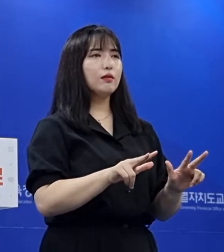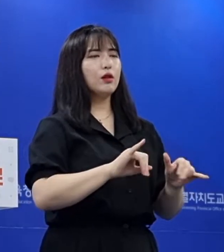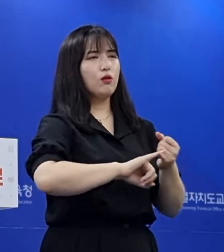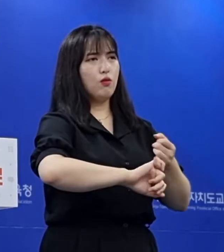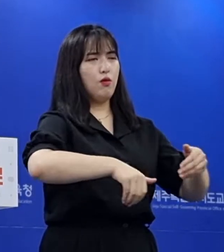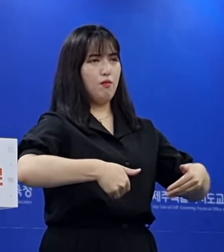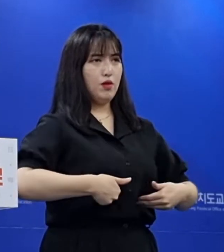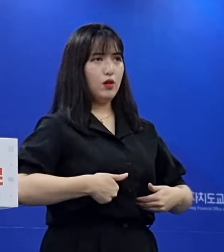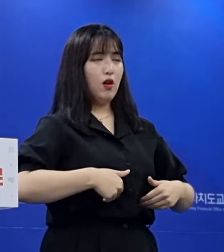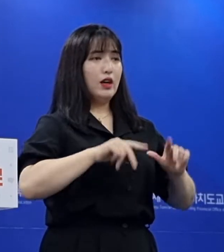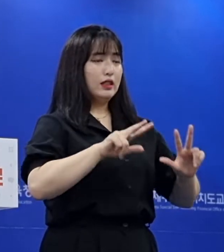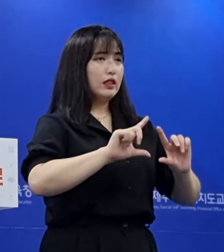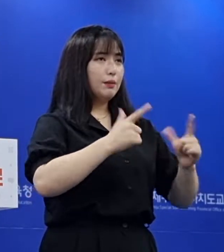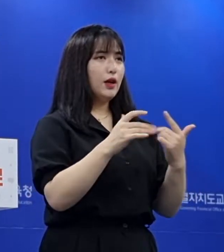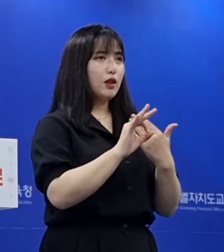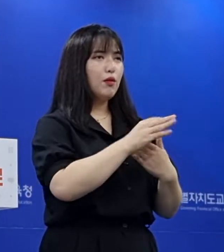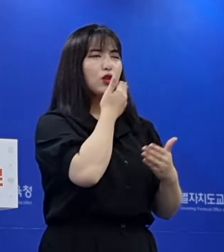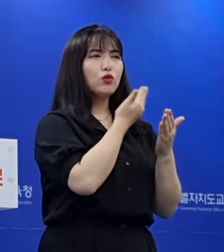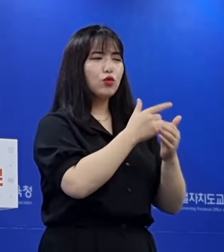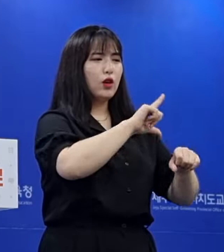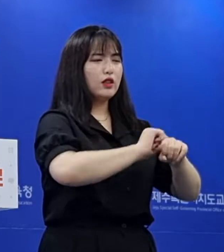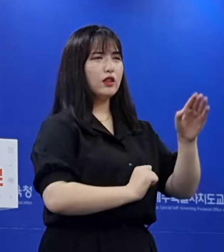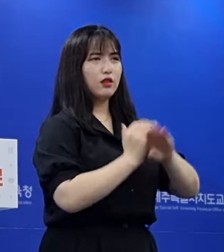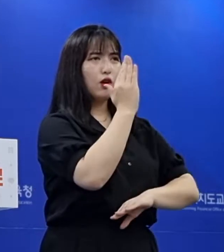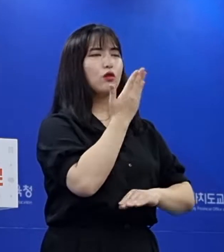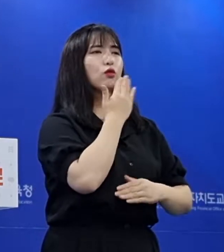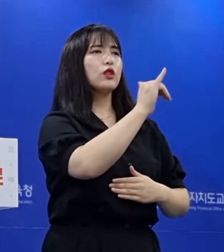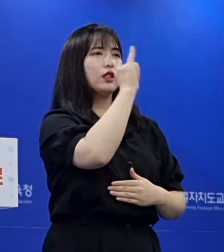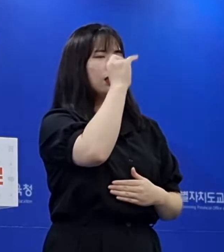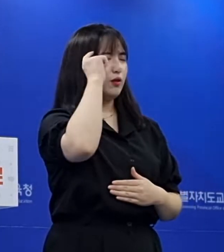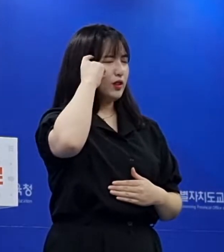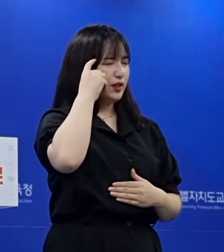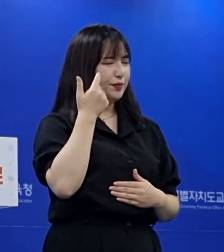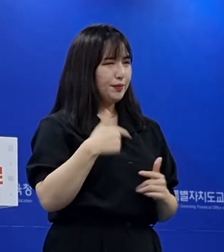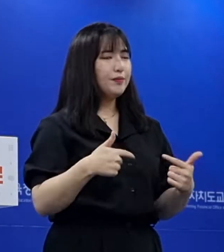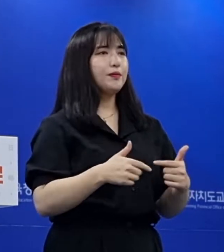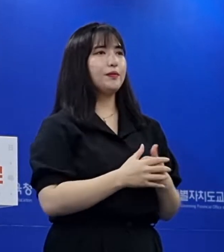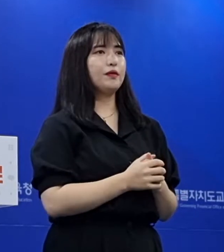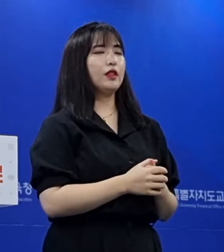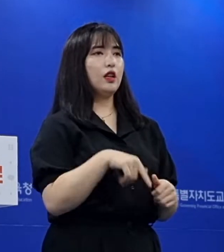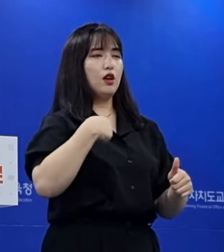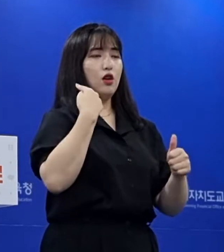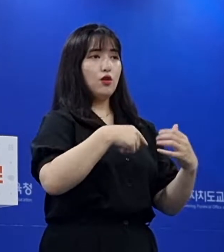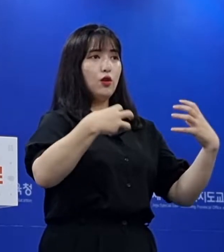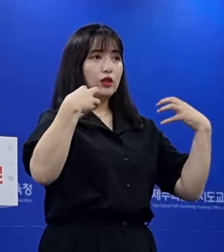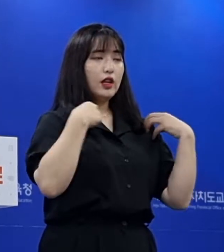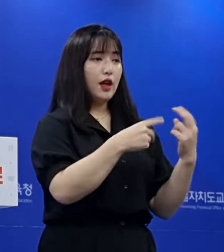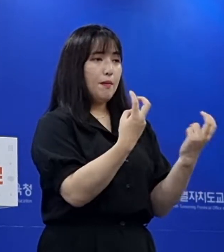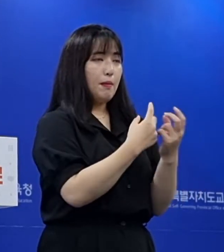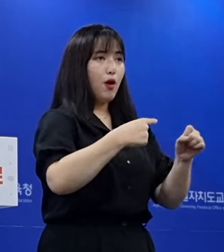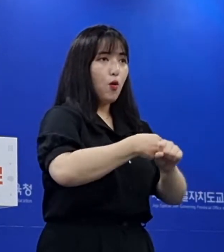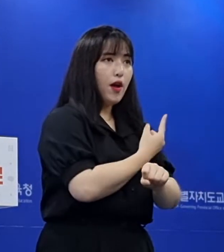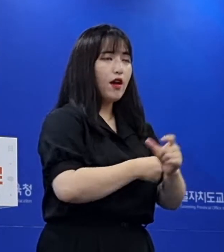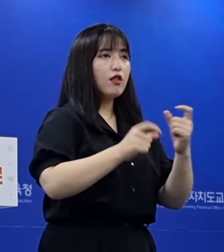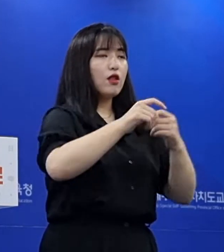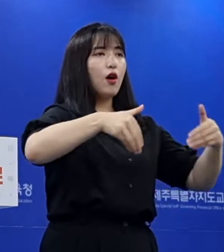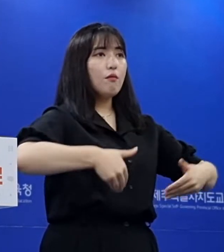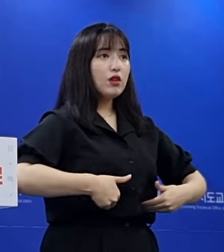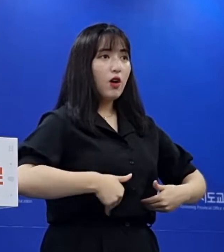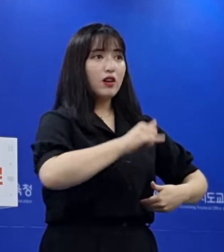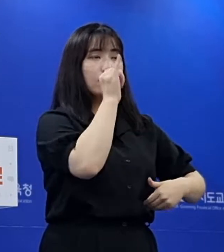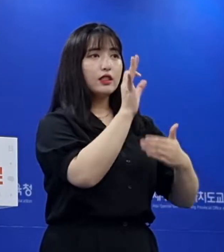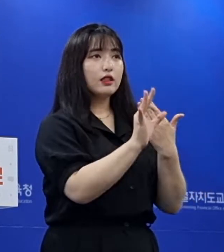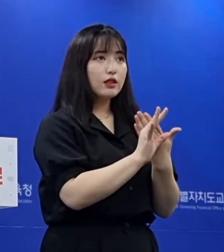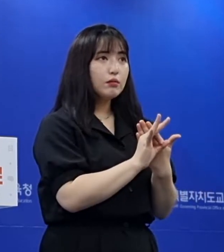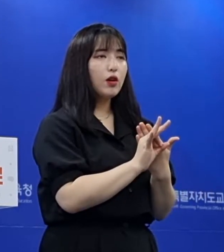골든타임을 놓칠 수 있다는 경각심을 갖습니다. 우리 교육청은 말씀드린 방안 외에 더 필요한 조치가